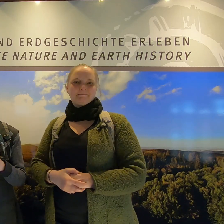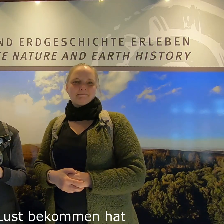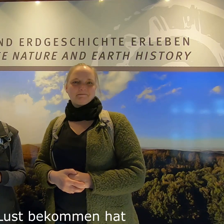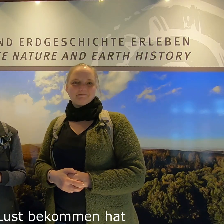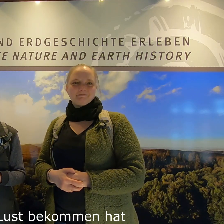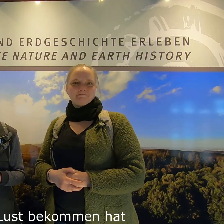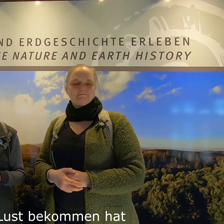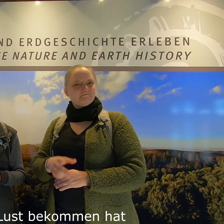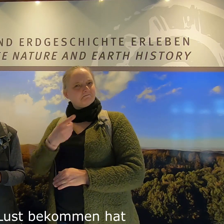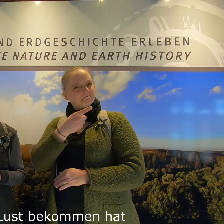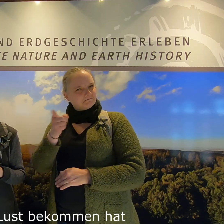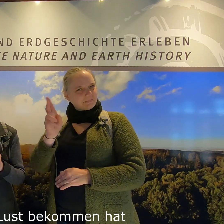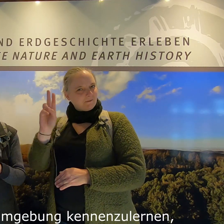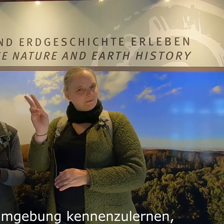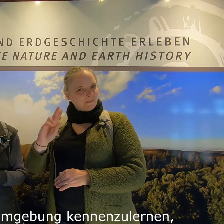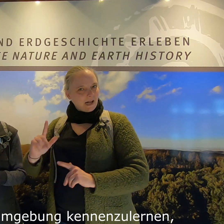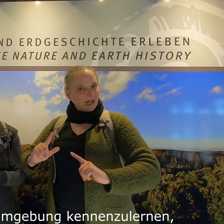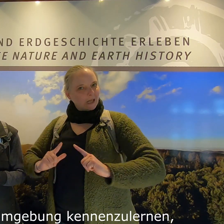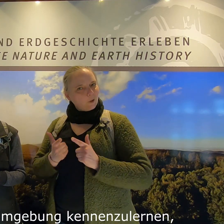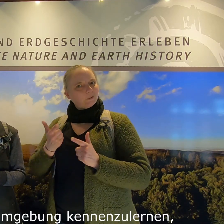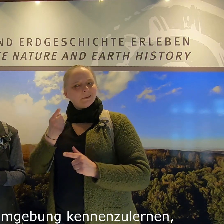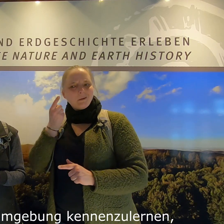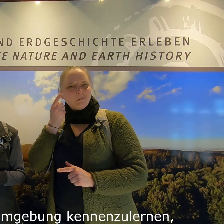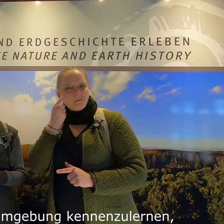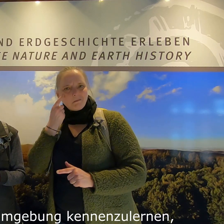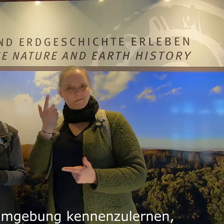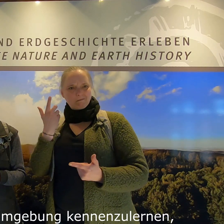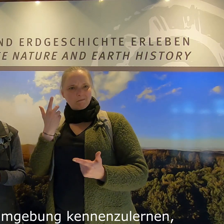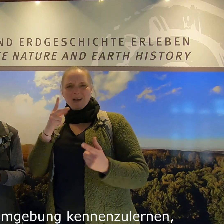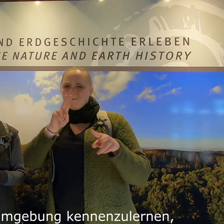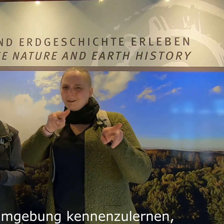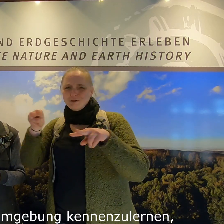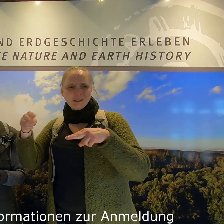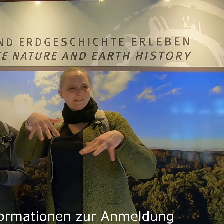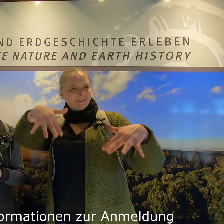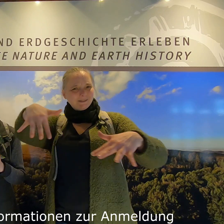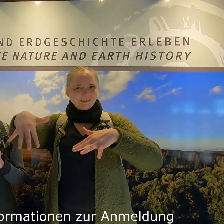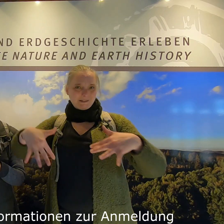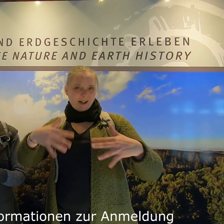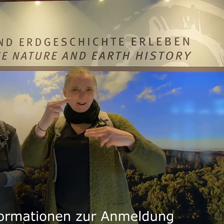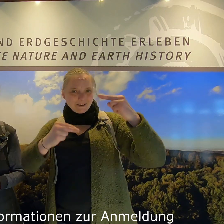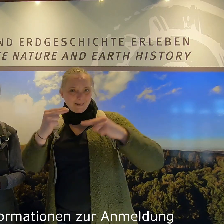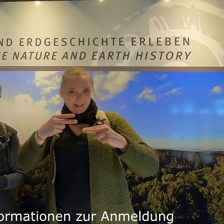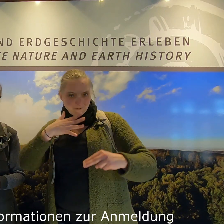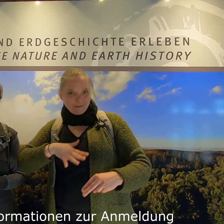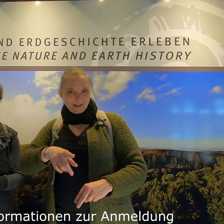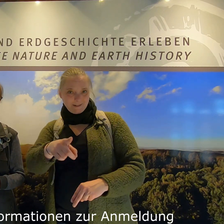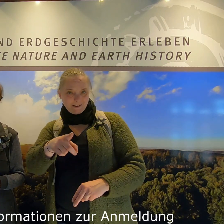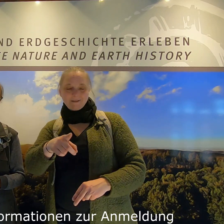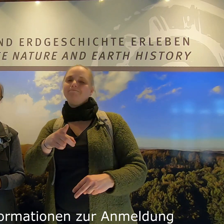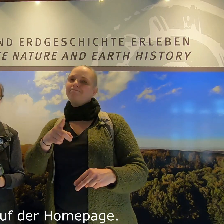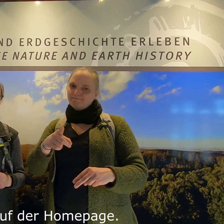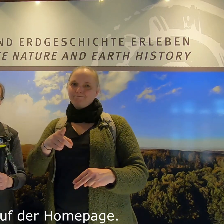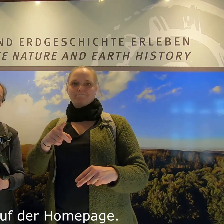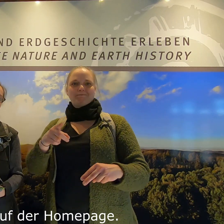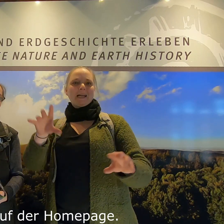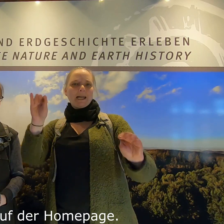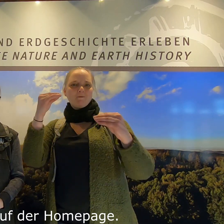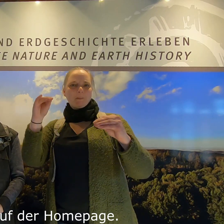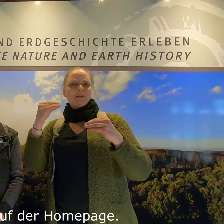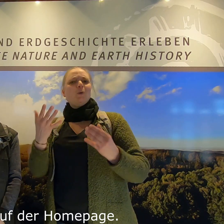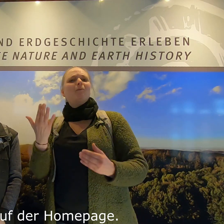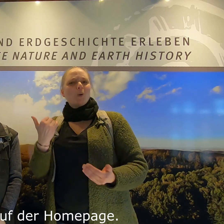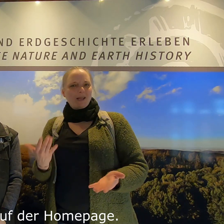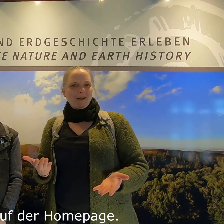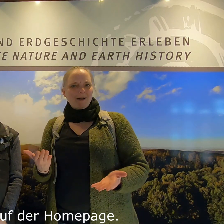Wer jetzt Lust bekommen hat, diese vielseitige Umgebung kennenzulernen, der findet alle Informationen zur Anmeldung bei uns